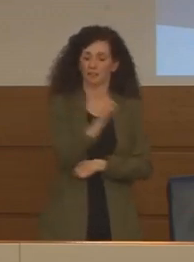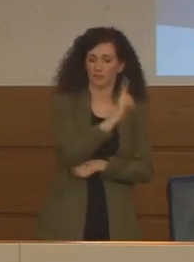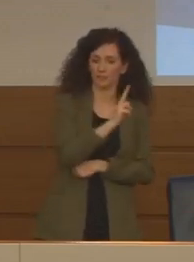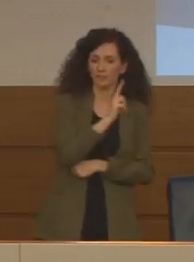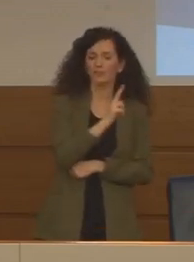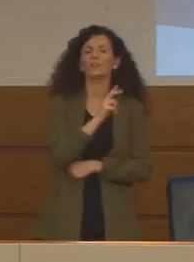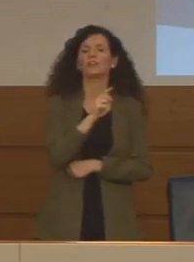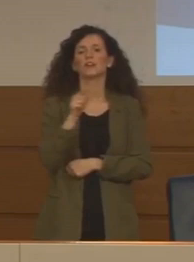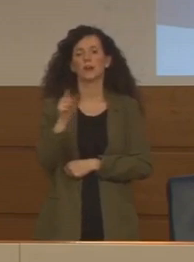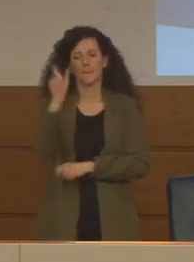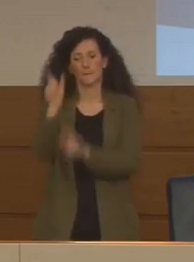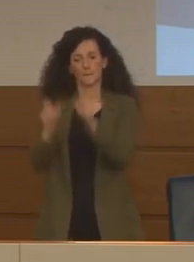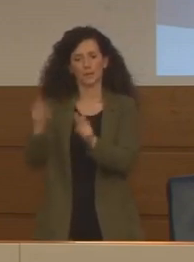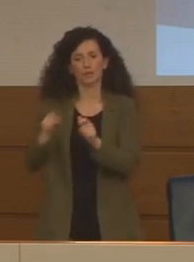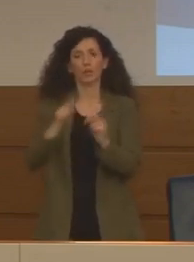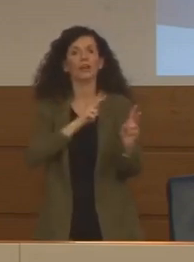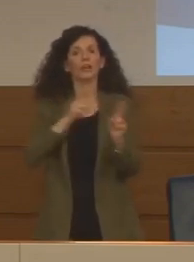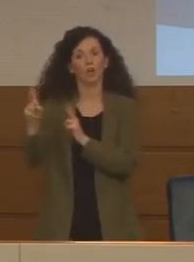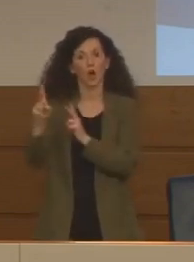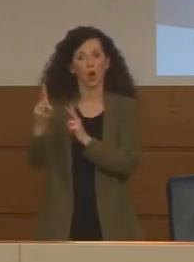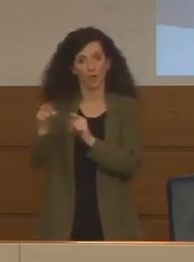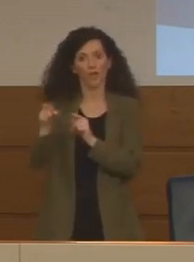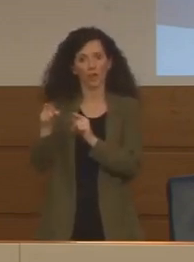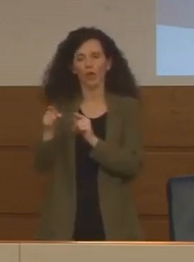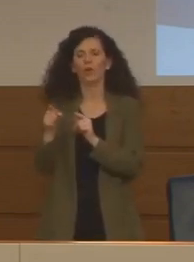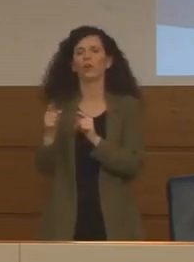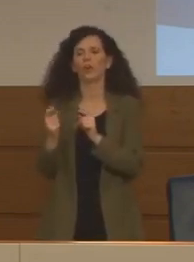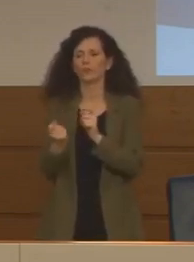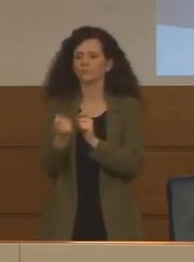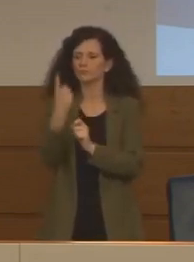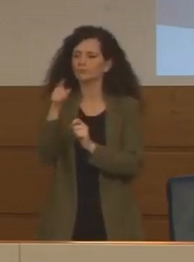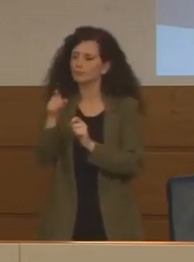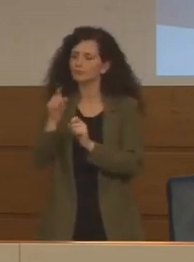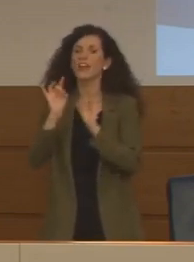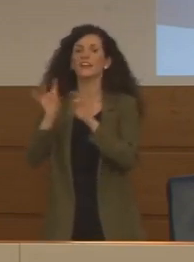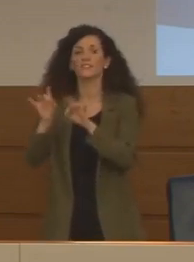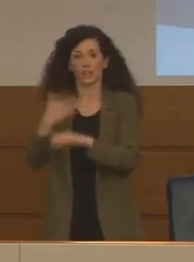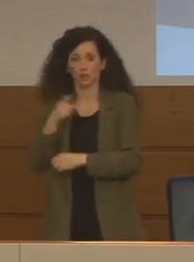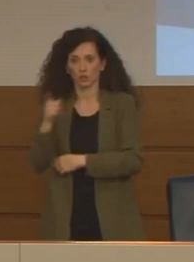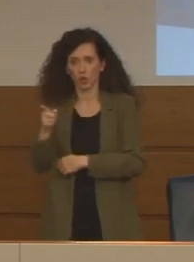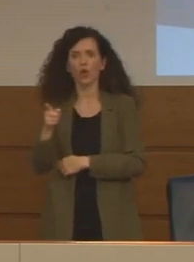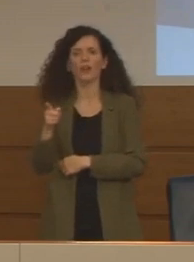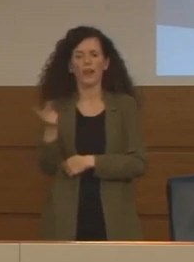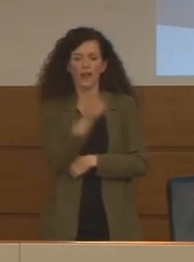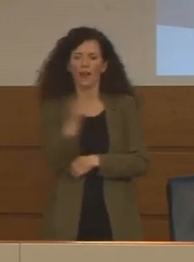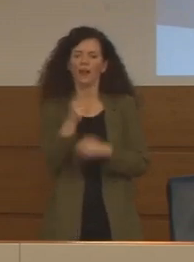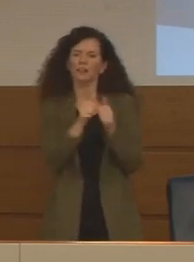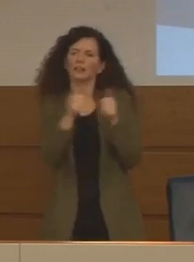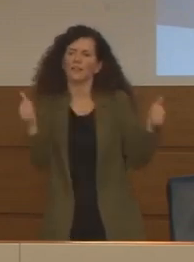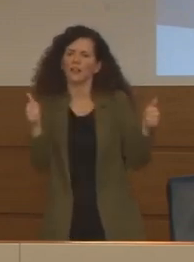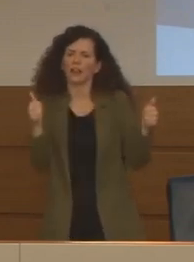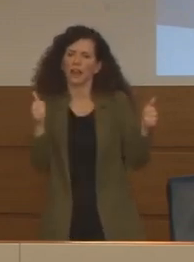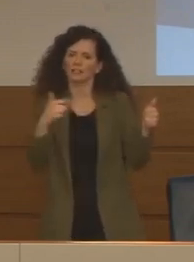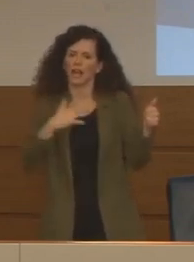che invece vengono ricoverate o sono affette dall'infezione è un'età che mostra